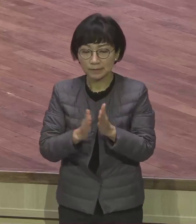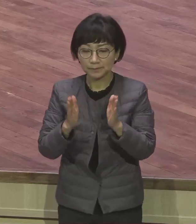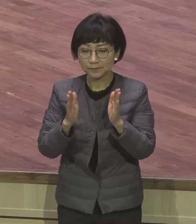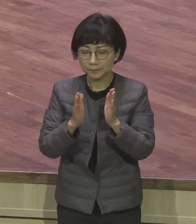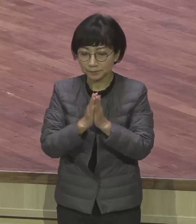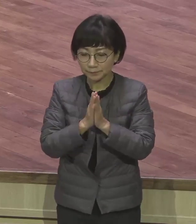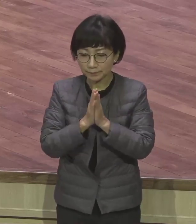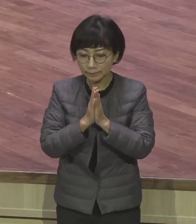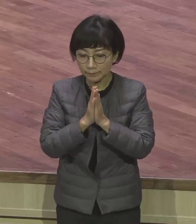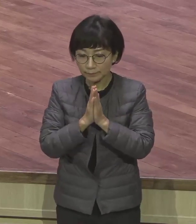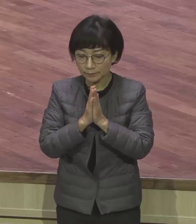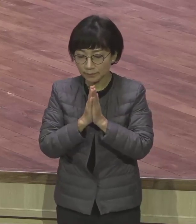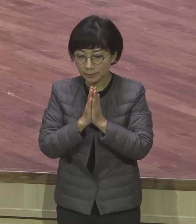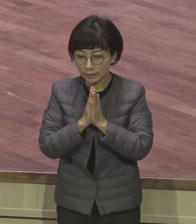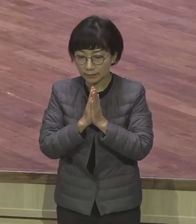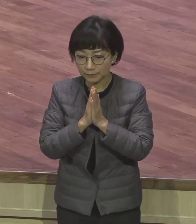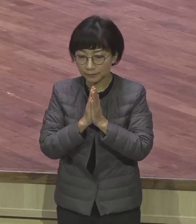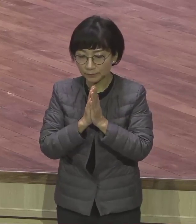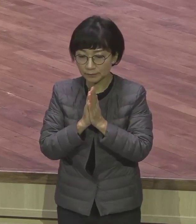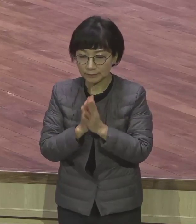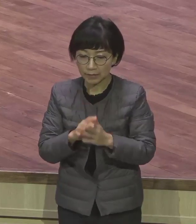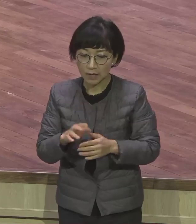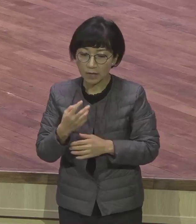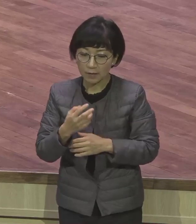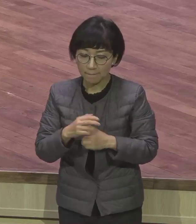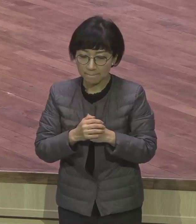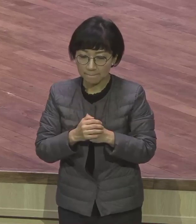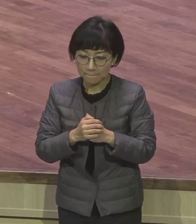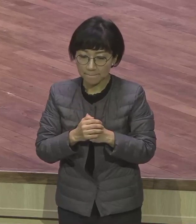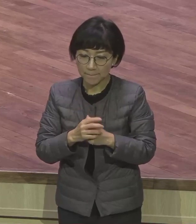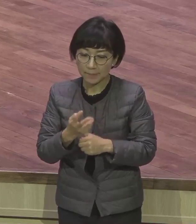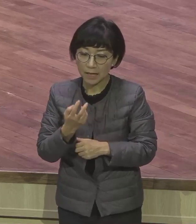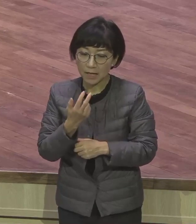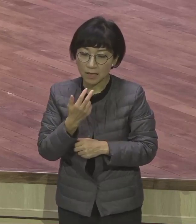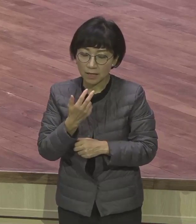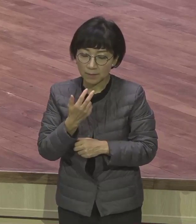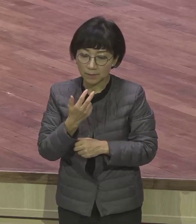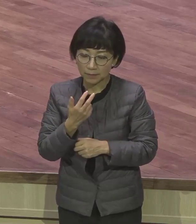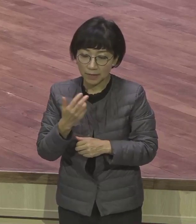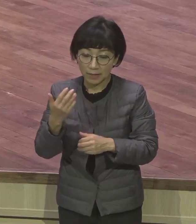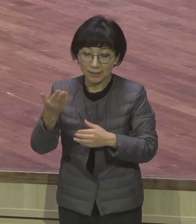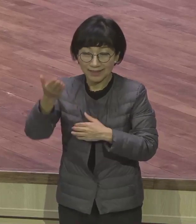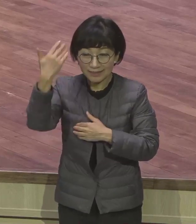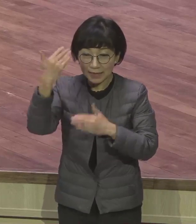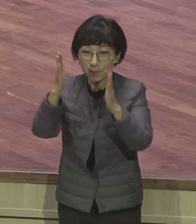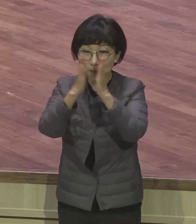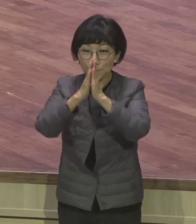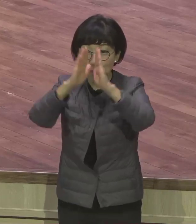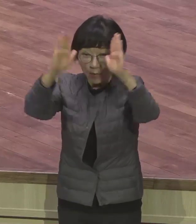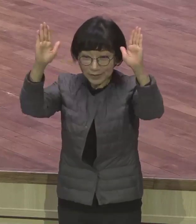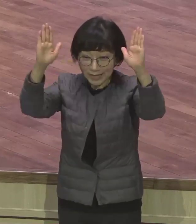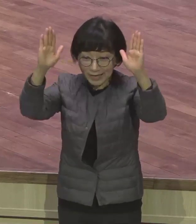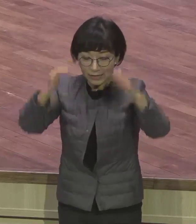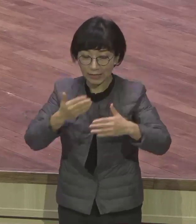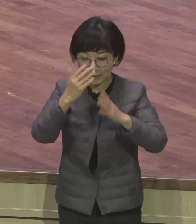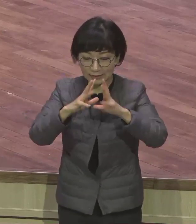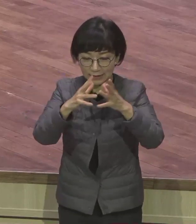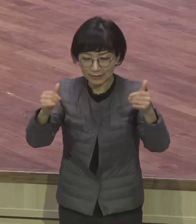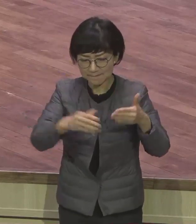장사되었다 요수와가 모세 들고 하다가 요수와가 이어받아가지고 기여이 그걸 다 은약의 사람들이